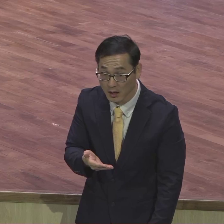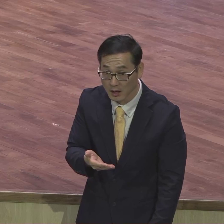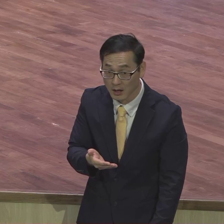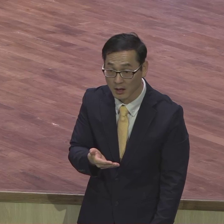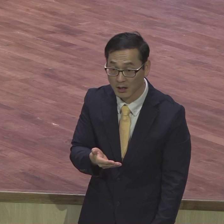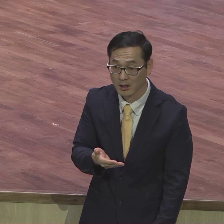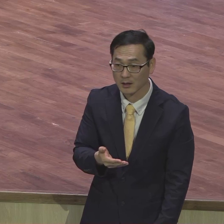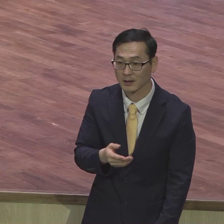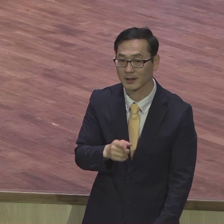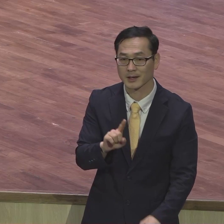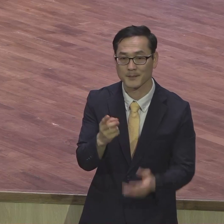20절이에요